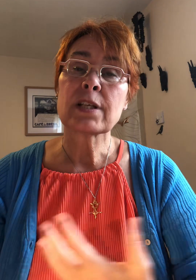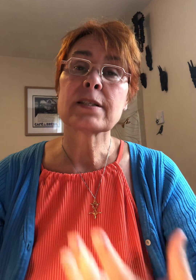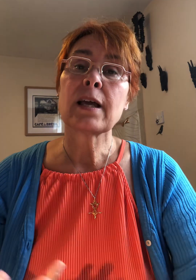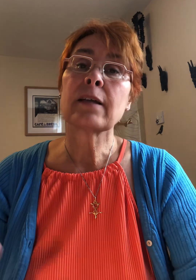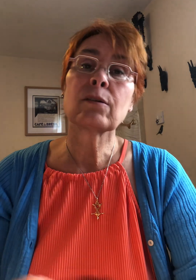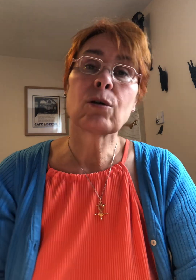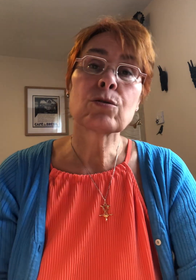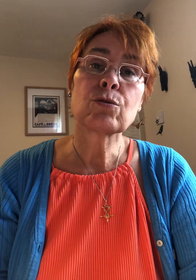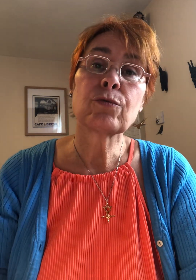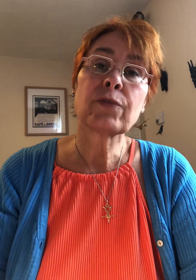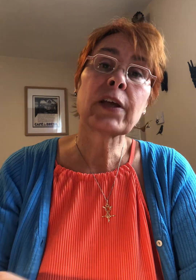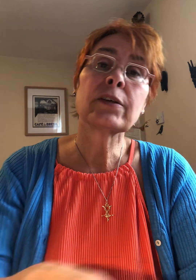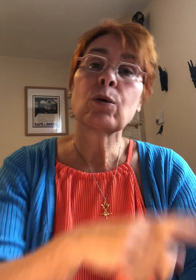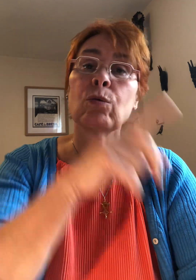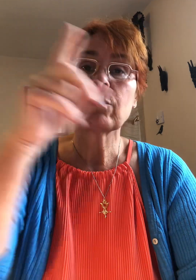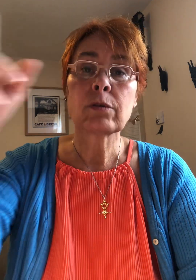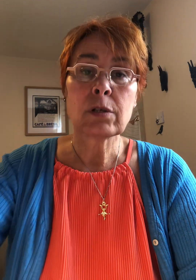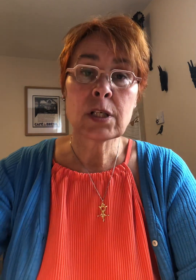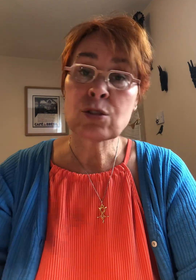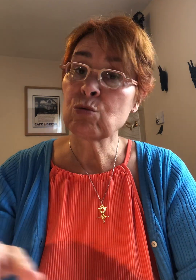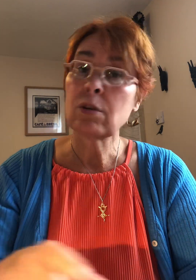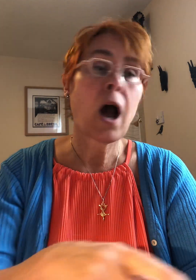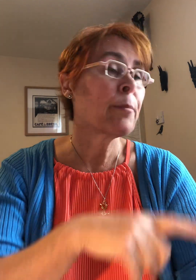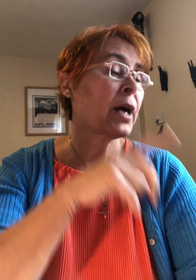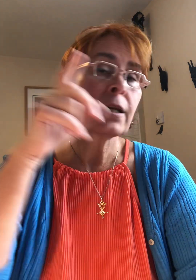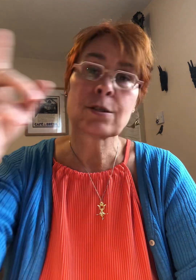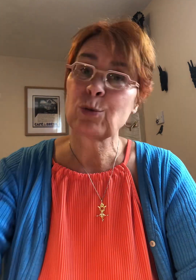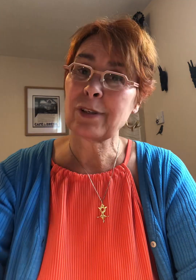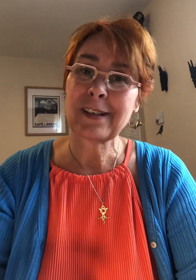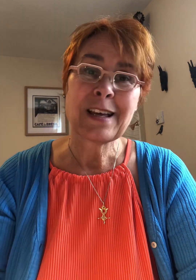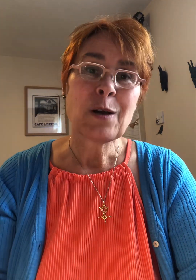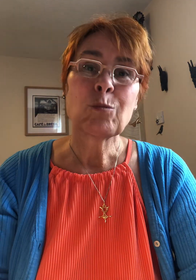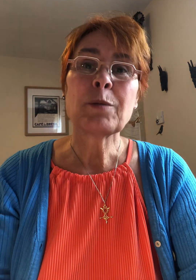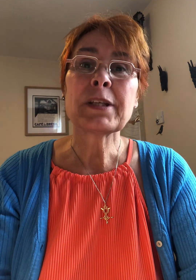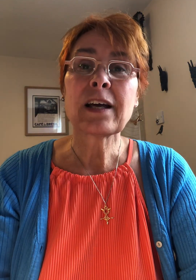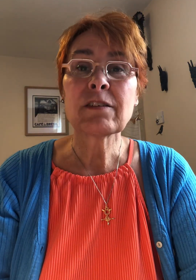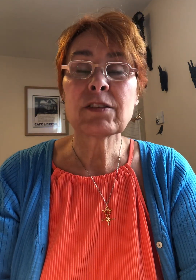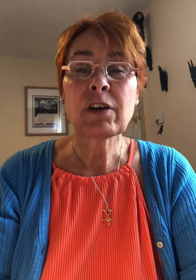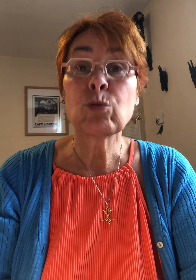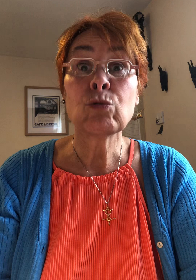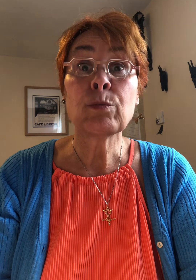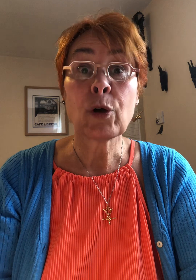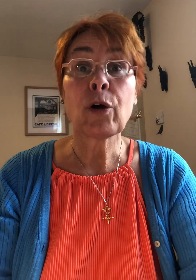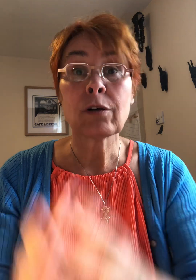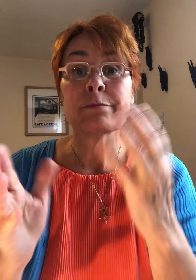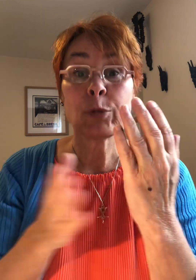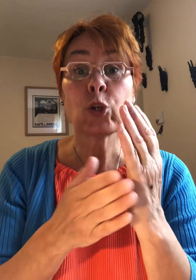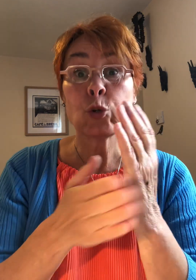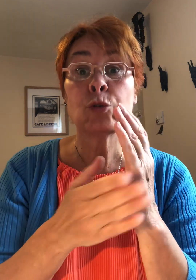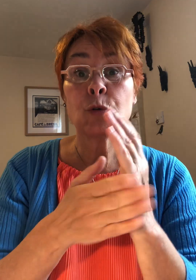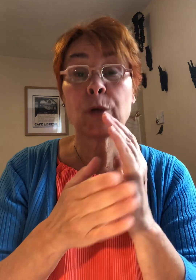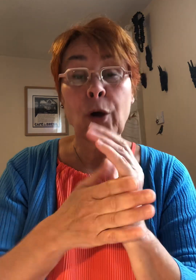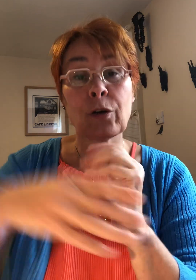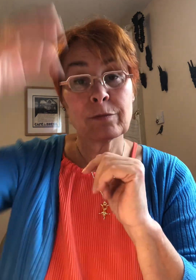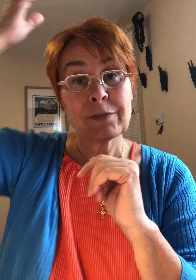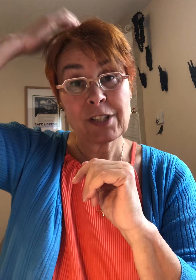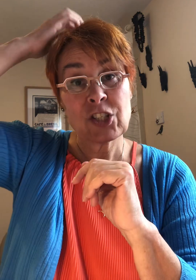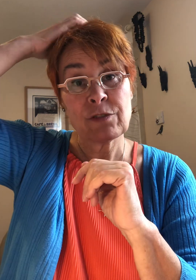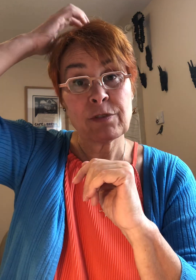'assez intense de faire des rondes les unes après les autres moi il m'est arrivé de faire une demi-heure pendant une demi-heure j'ai fait